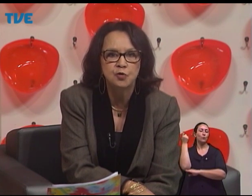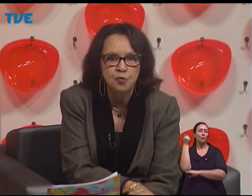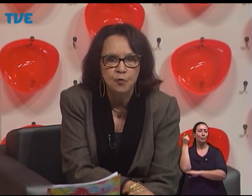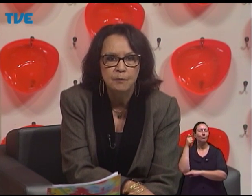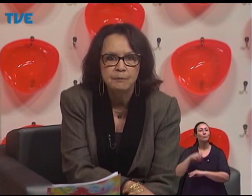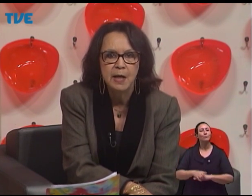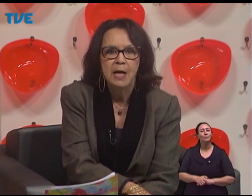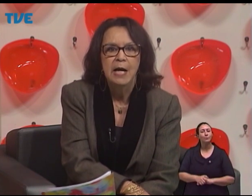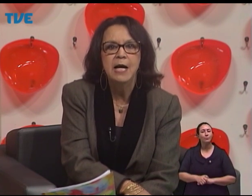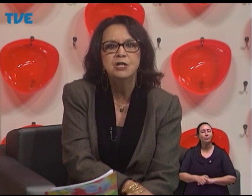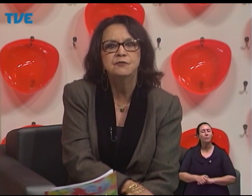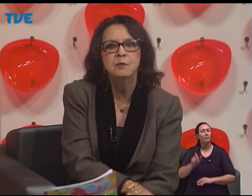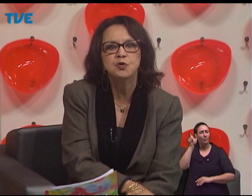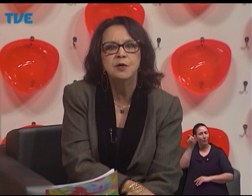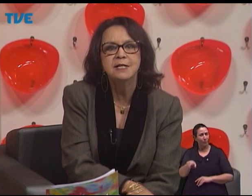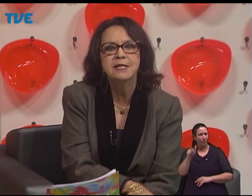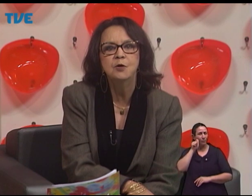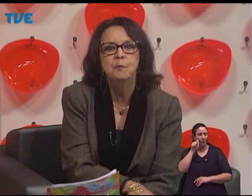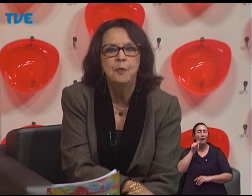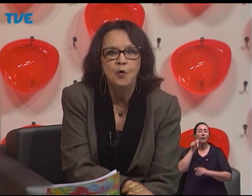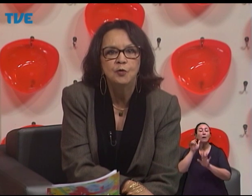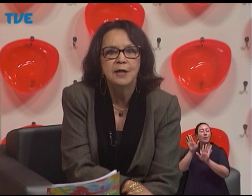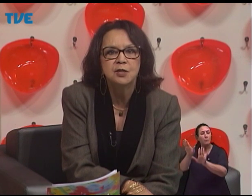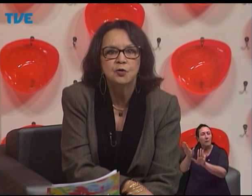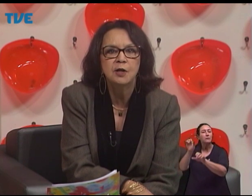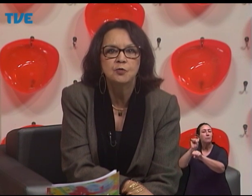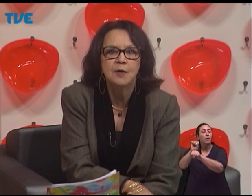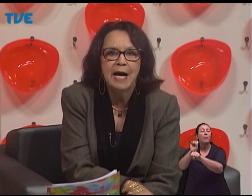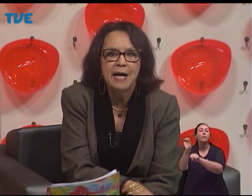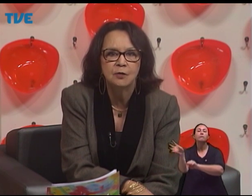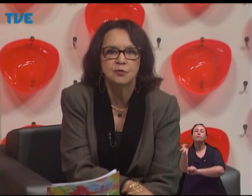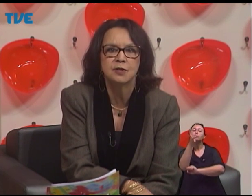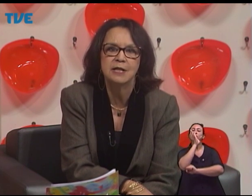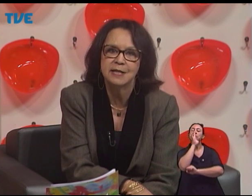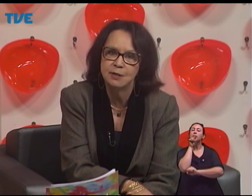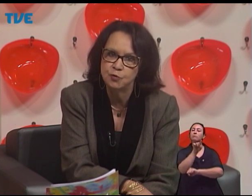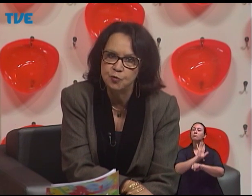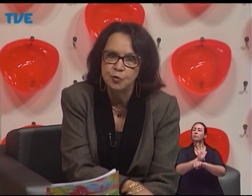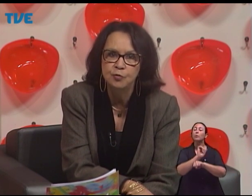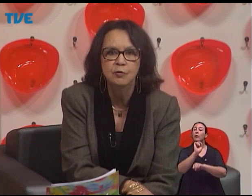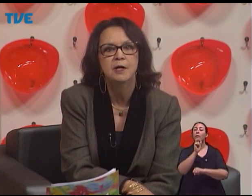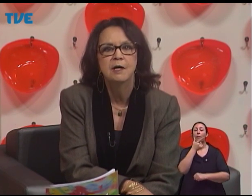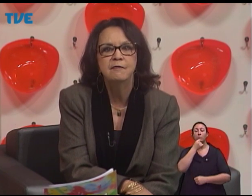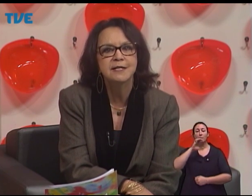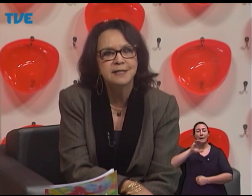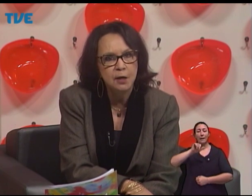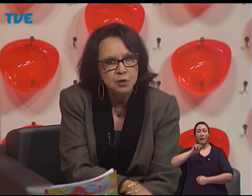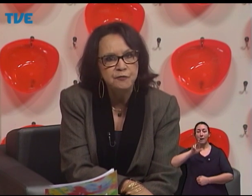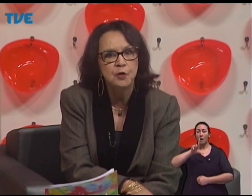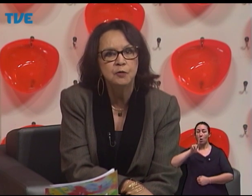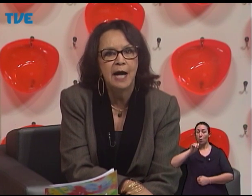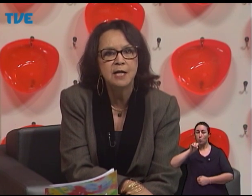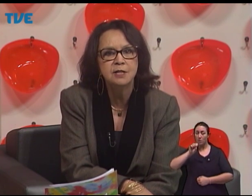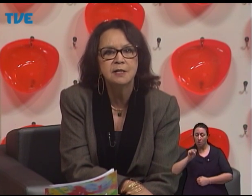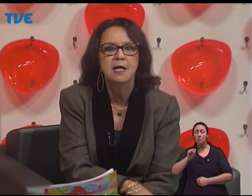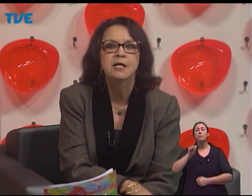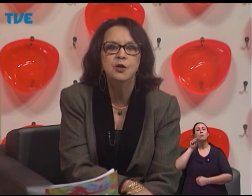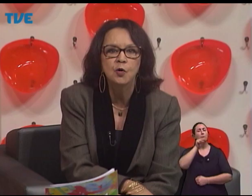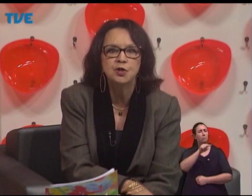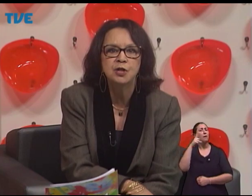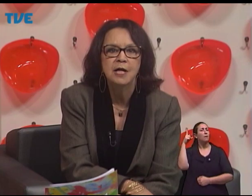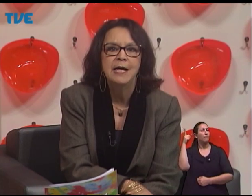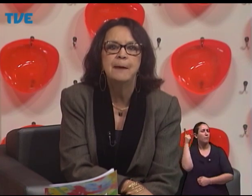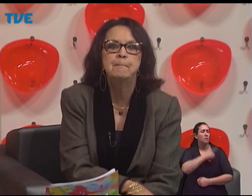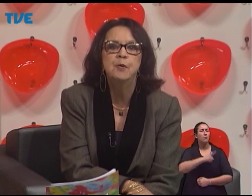Grande do Sul. Antes, vamos conhecer um pouco da história do Carlos, que nasceu surdo, venceu as dificuldades